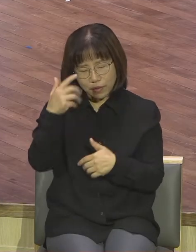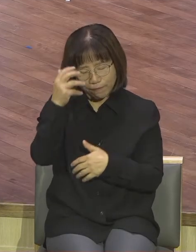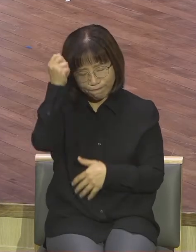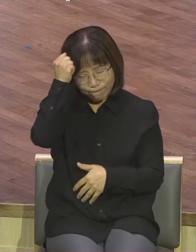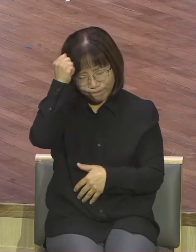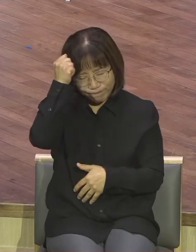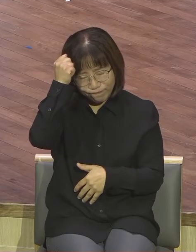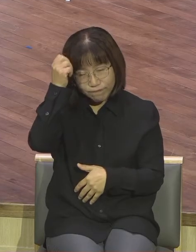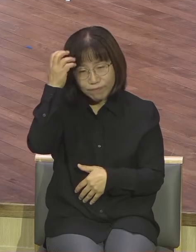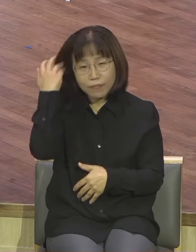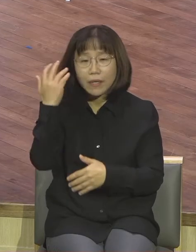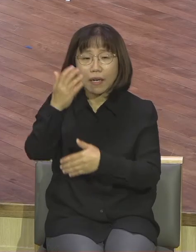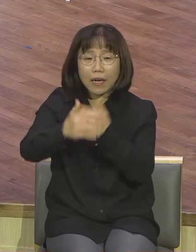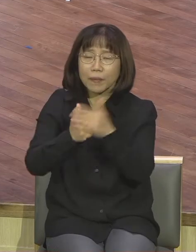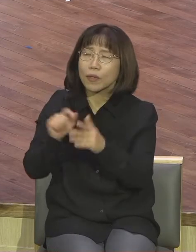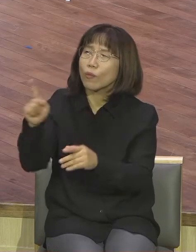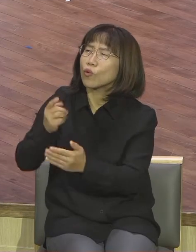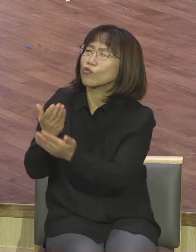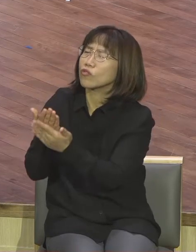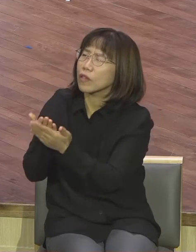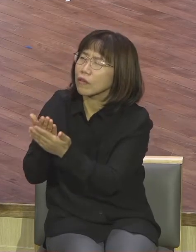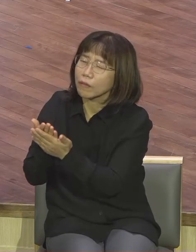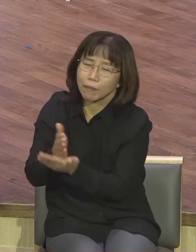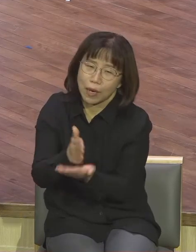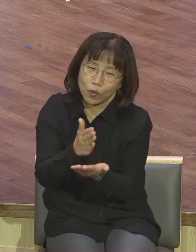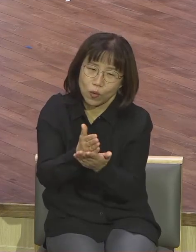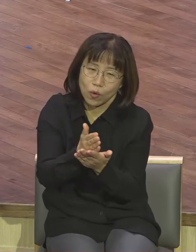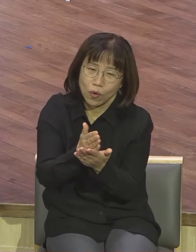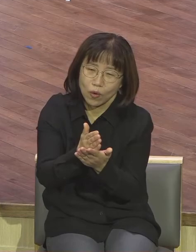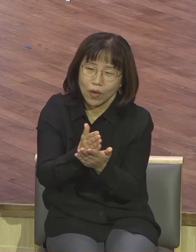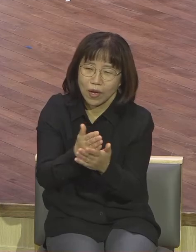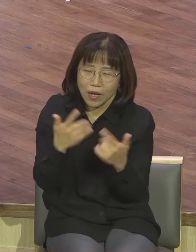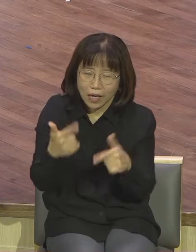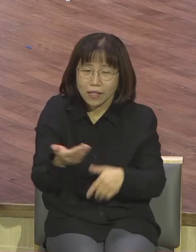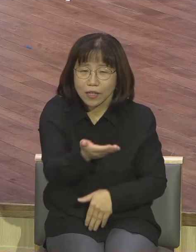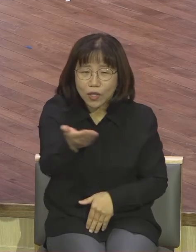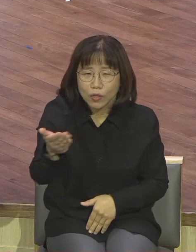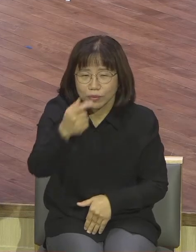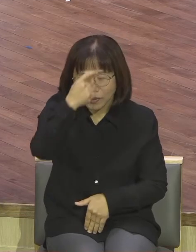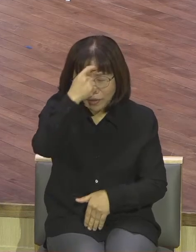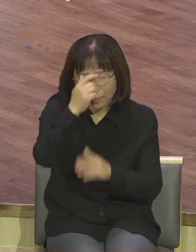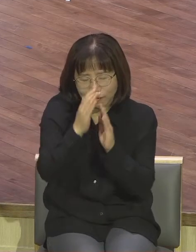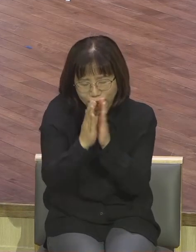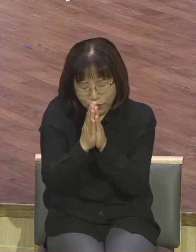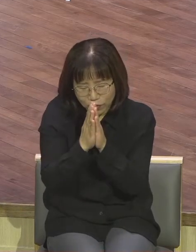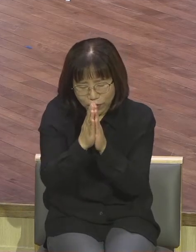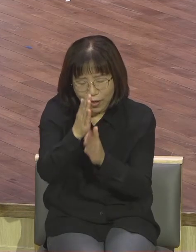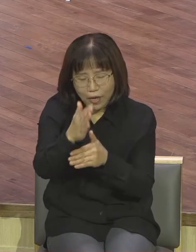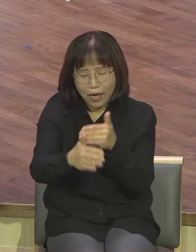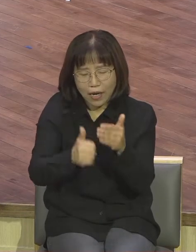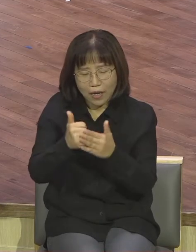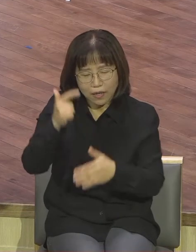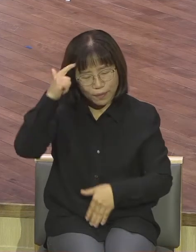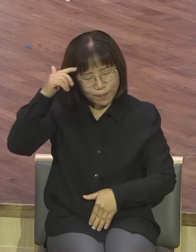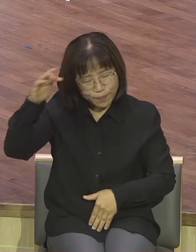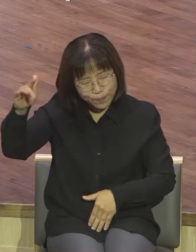하나님을 묵상하는 겁니다 다시 말해서 하나님과 함께하는 축복을 매